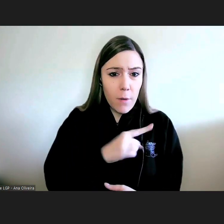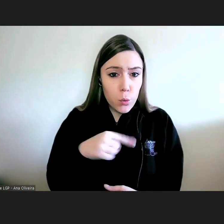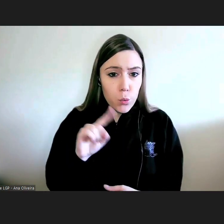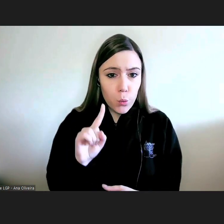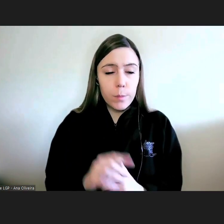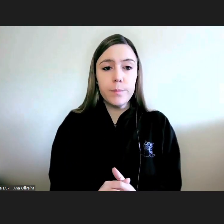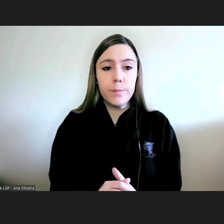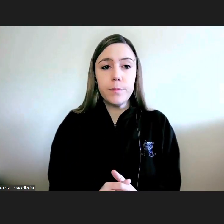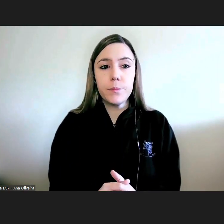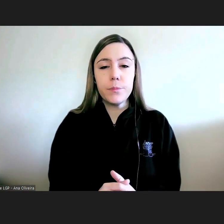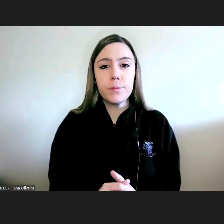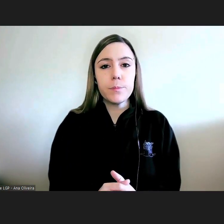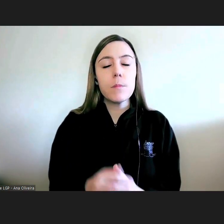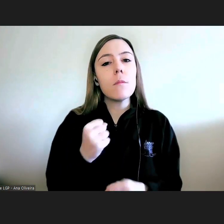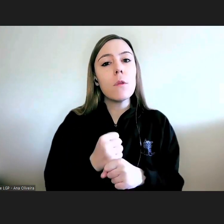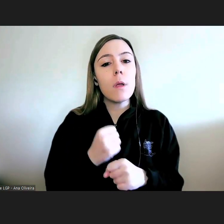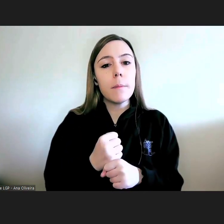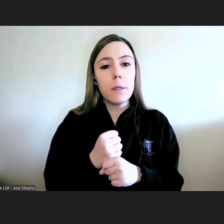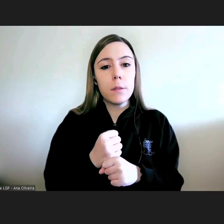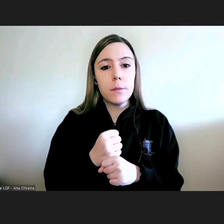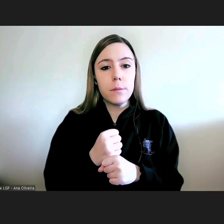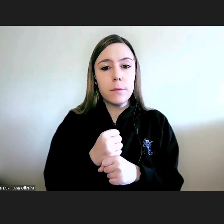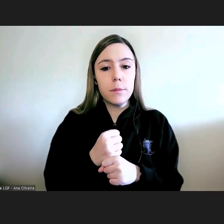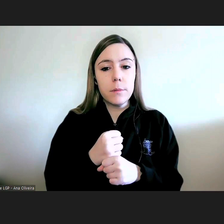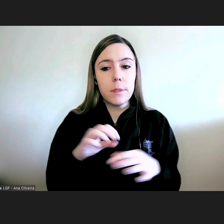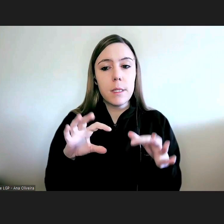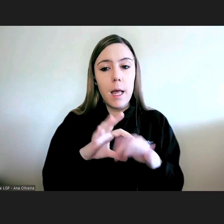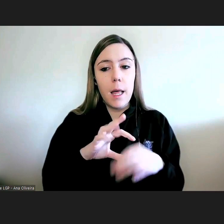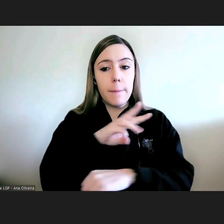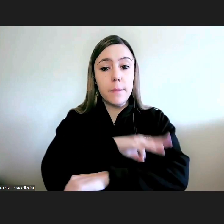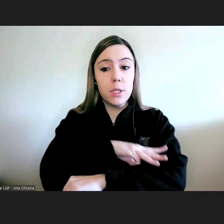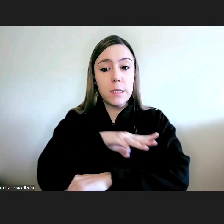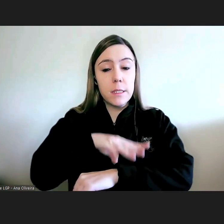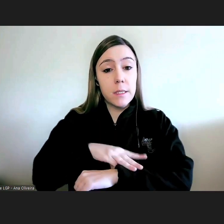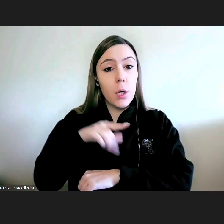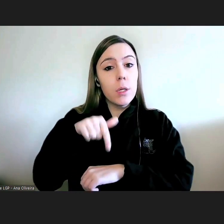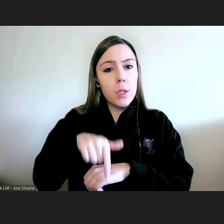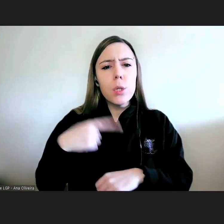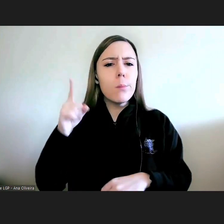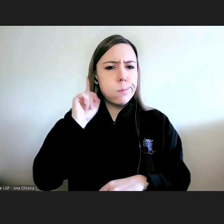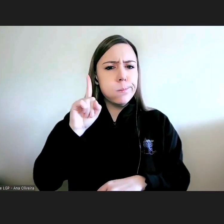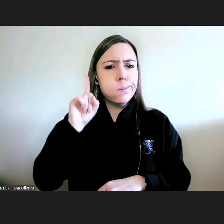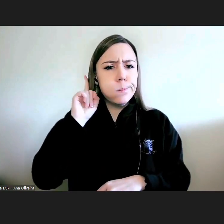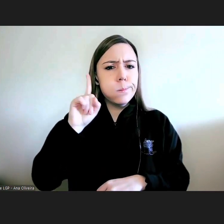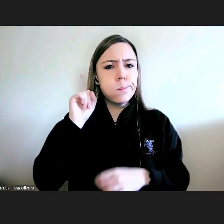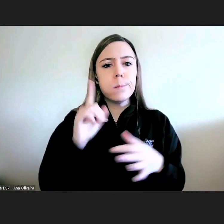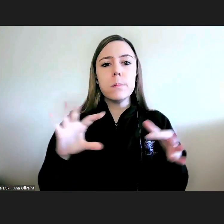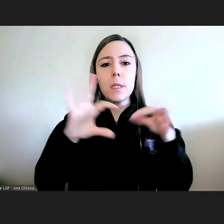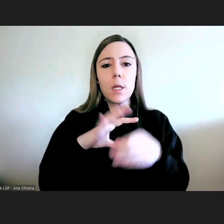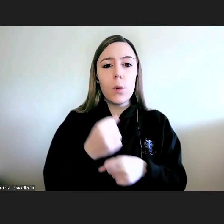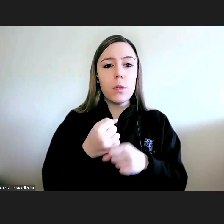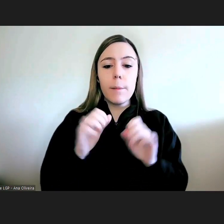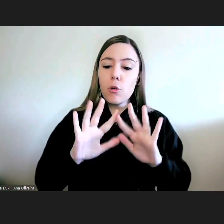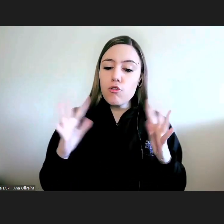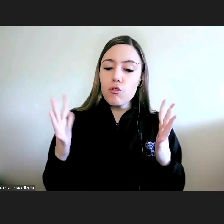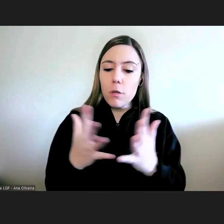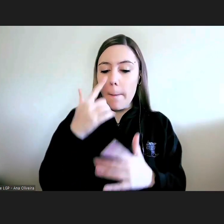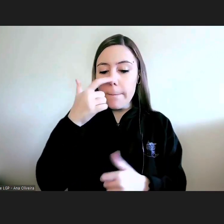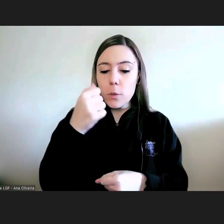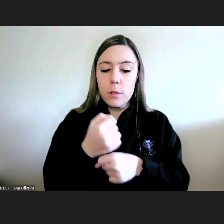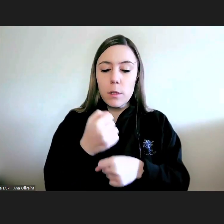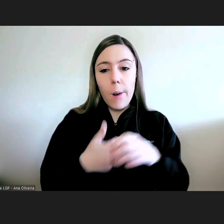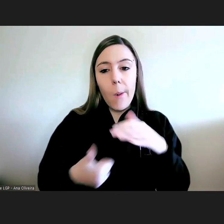e a atuação junto da administração é muito muito significativa no trabalho geral do provedor de justiça